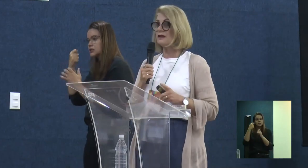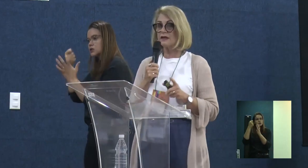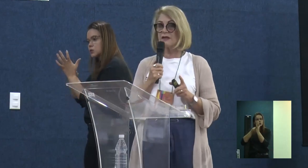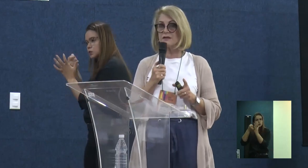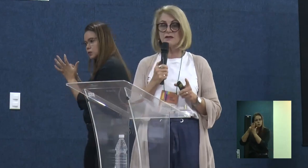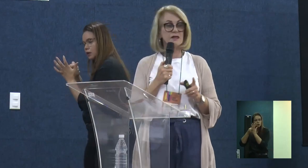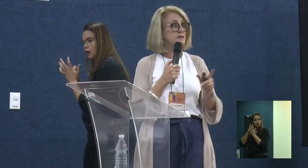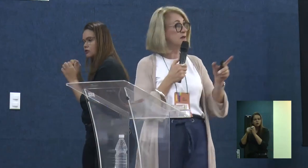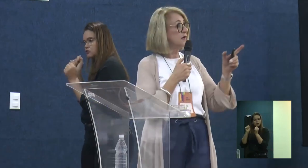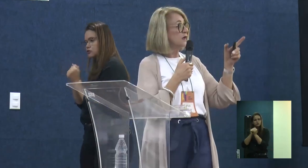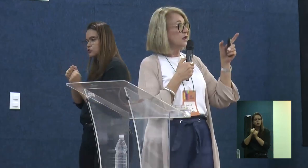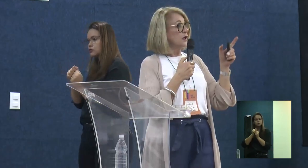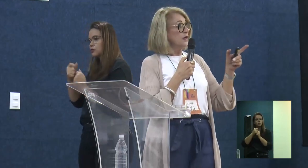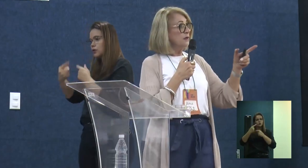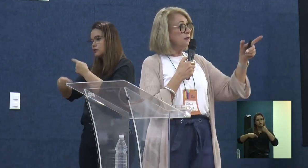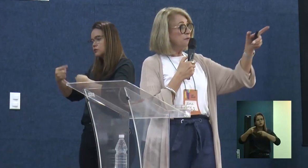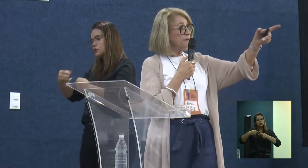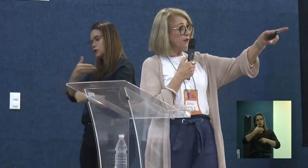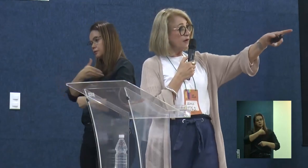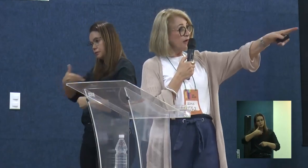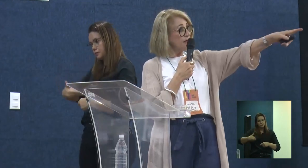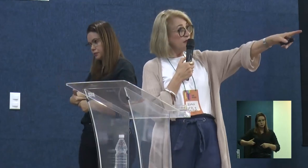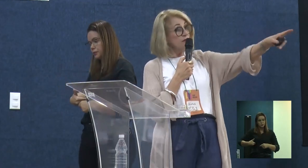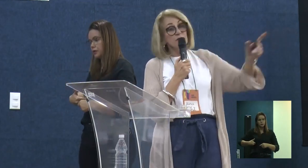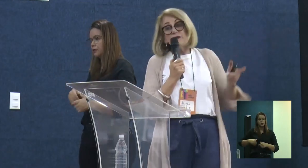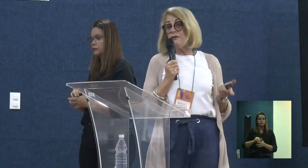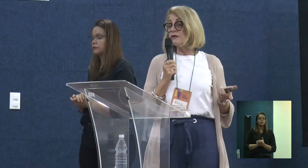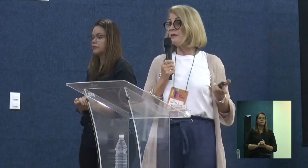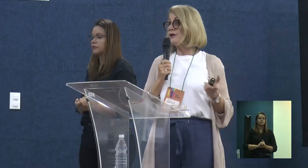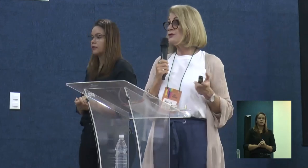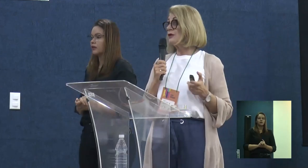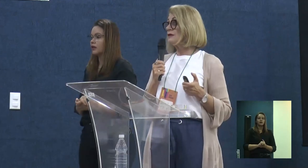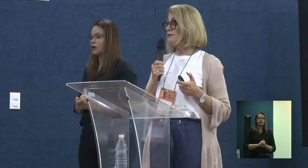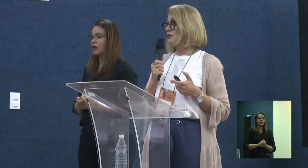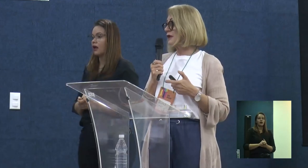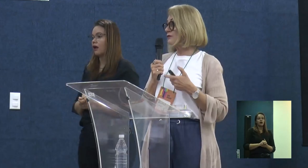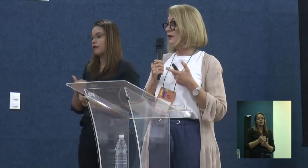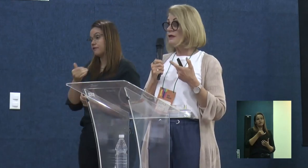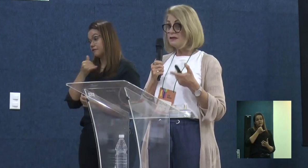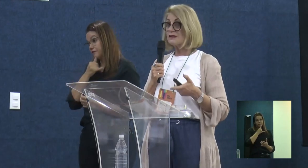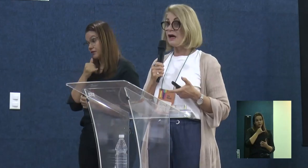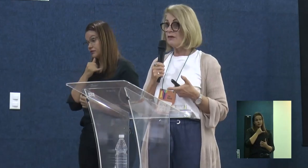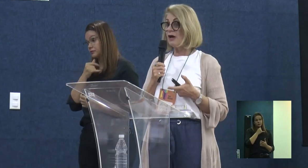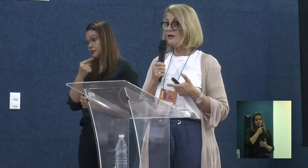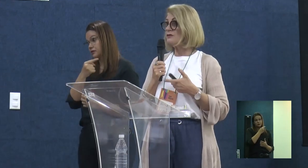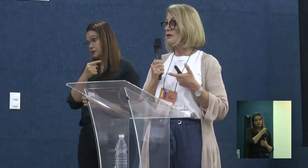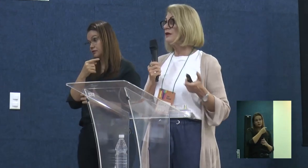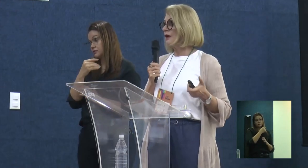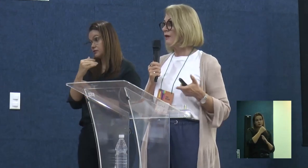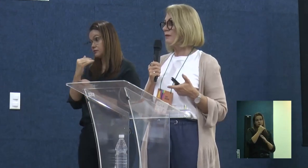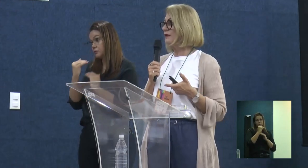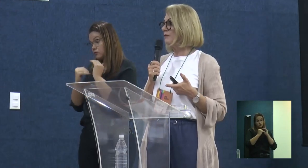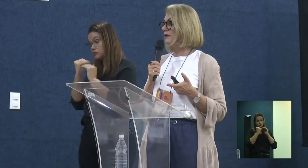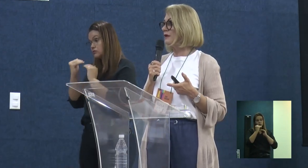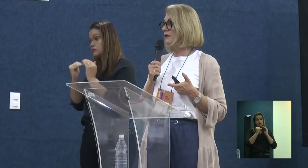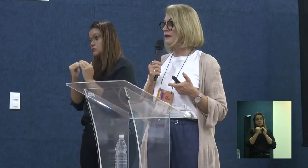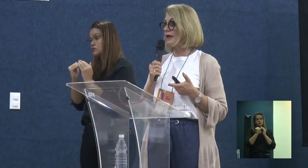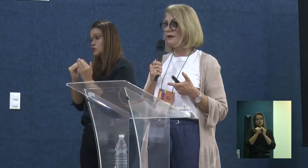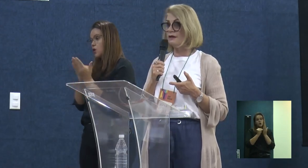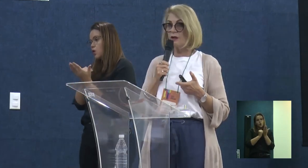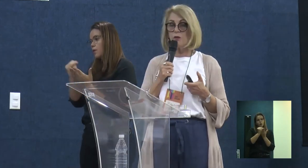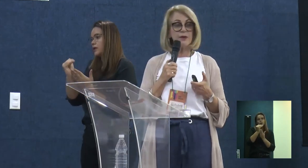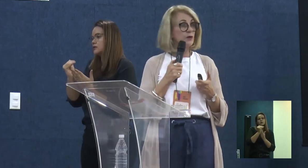através da ideia da residência. e aí, infelizmente, esse processo ia iniciar em março e a